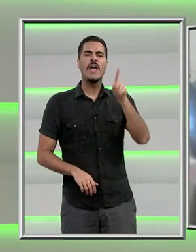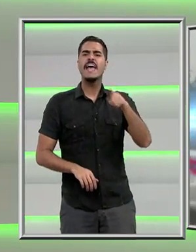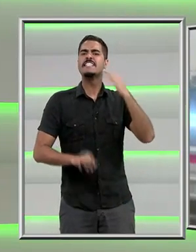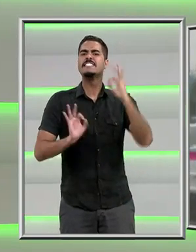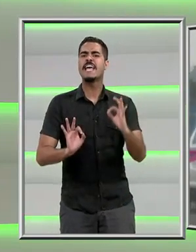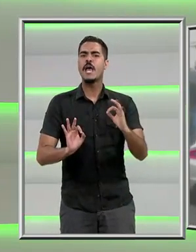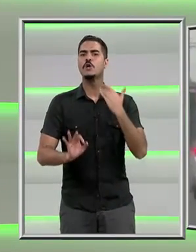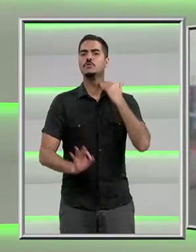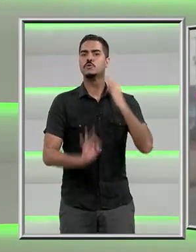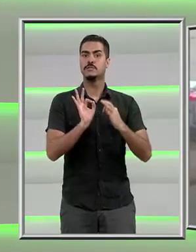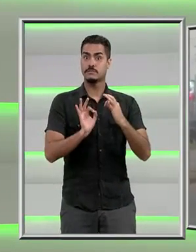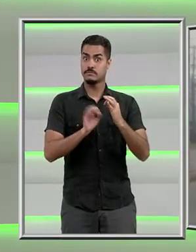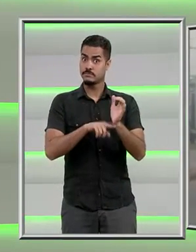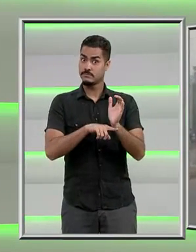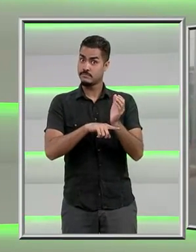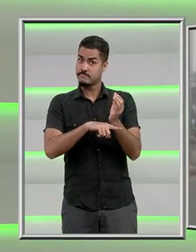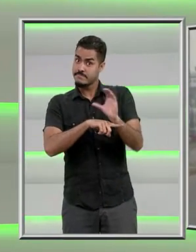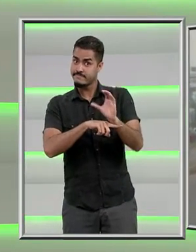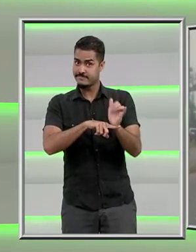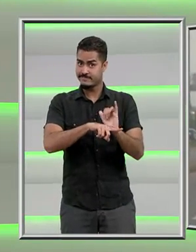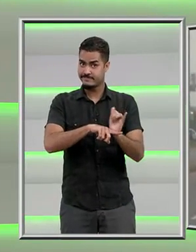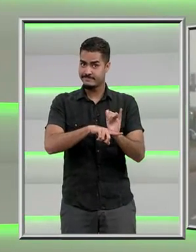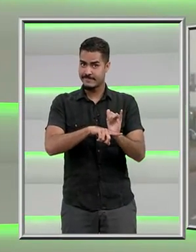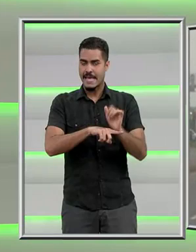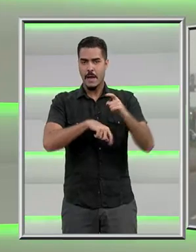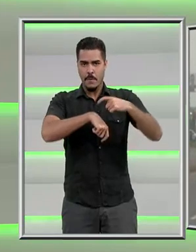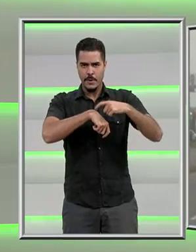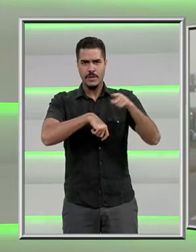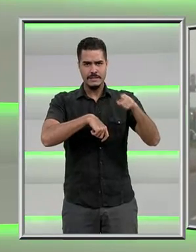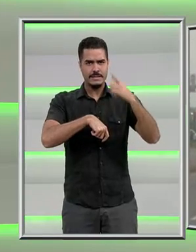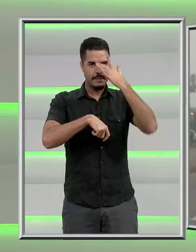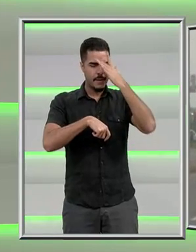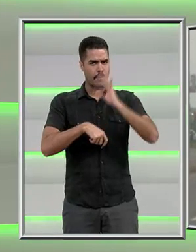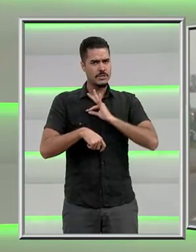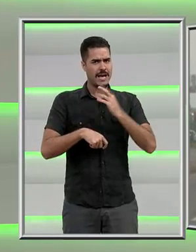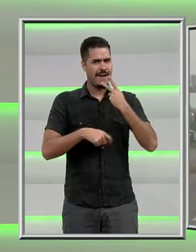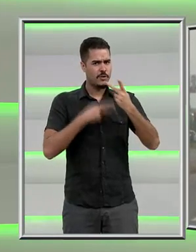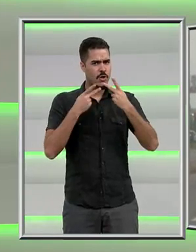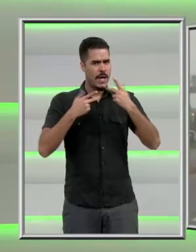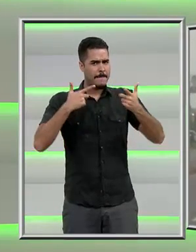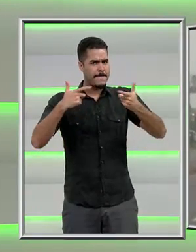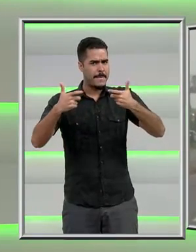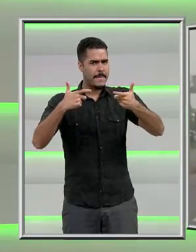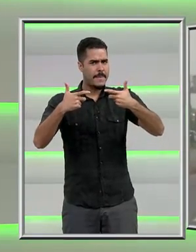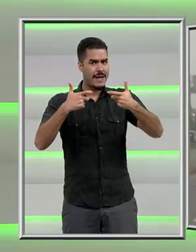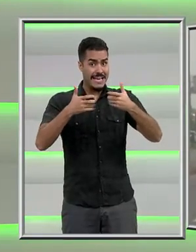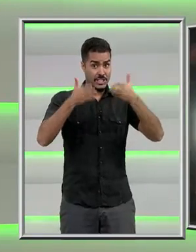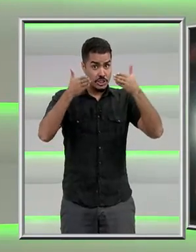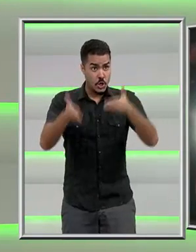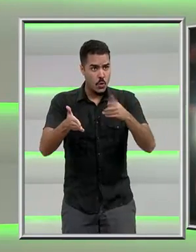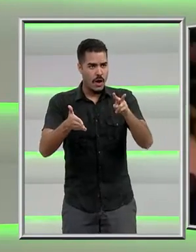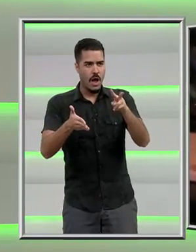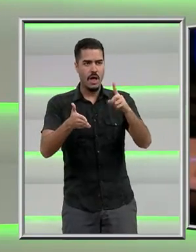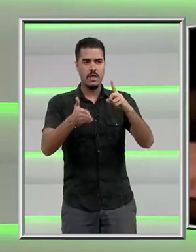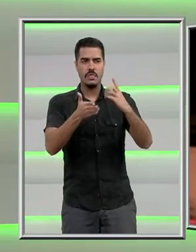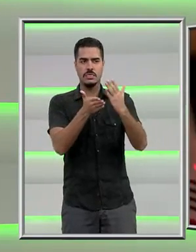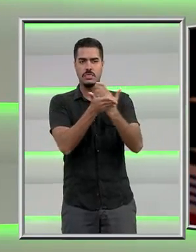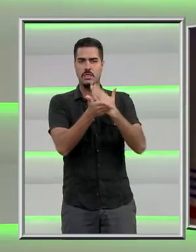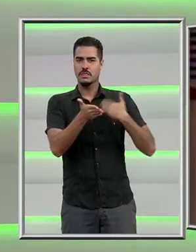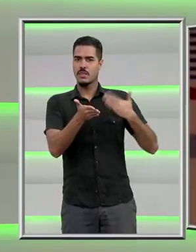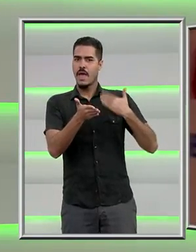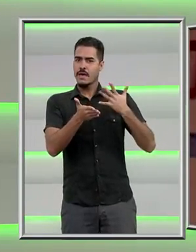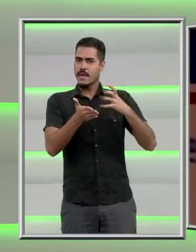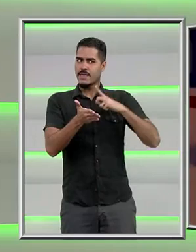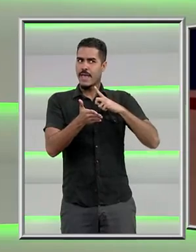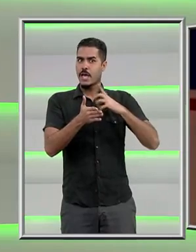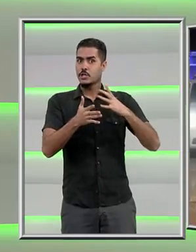No ataque, a polícia recebeu um aviso sobre um tiroteio, mas percebeu ser uma emboscada quando chegou ao local. Os policiais trocaram